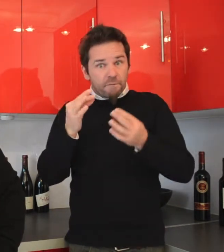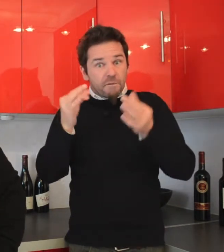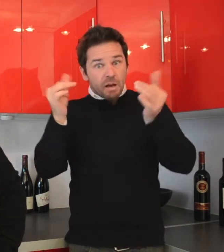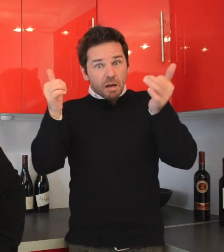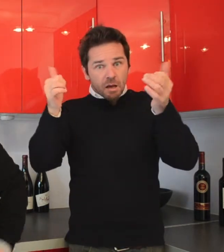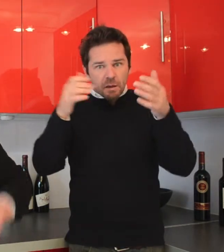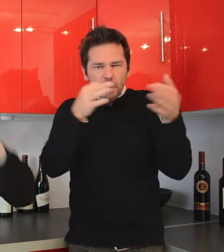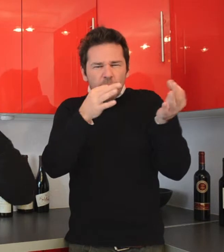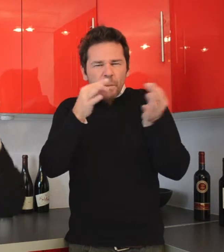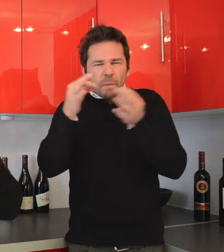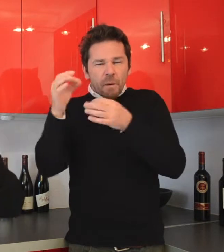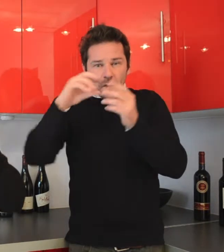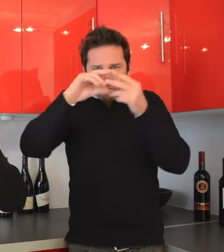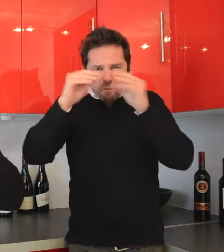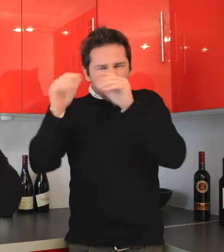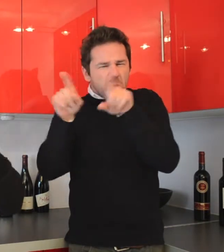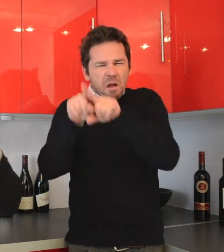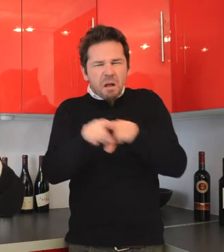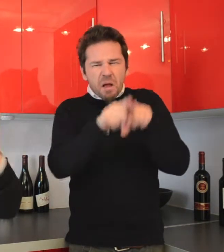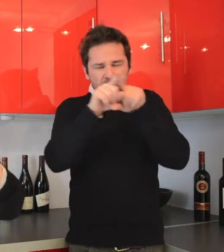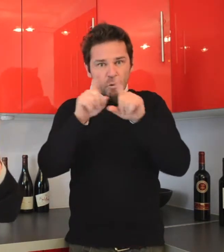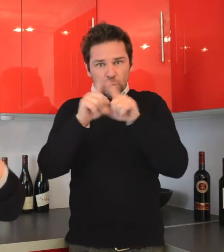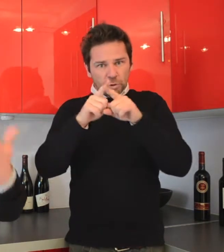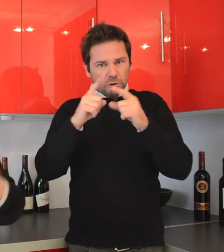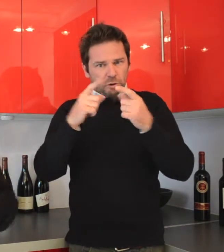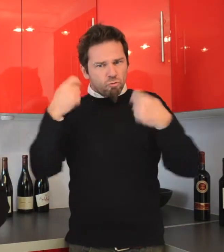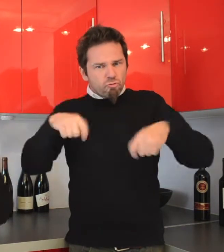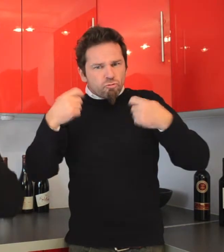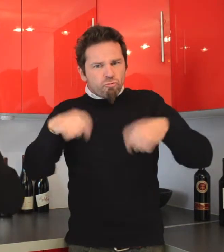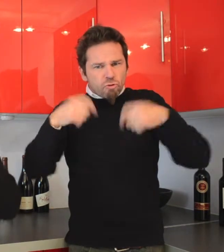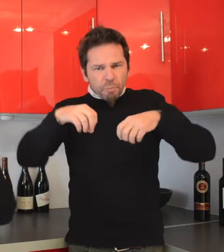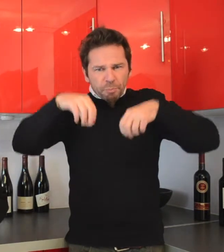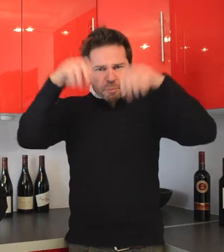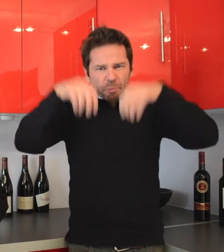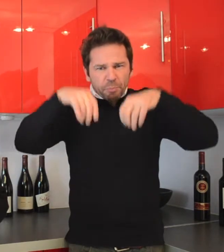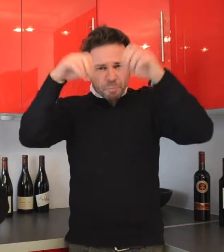Mais il ne jamais oublier qu'aussi l'apparition des bulles dépend en partie de votre verre.